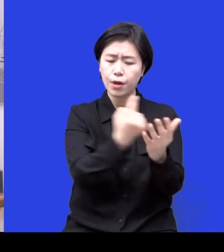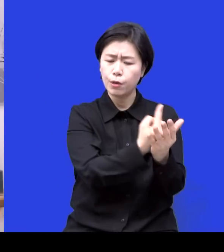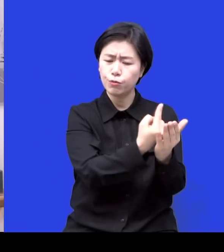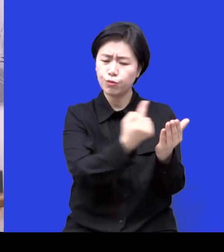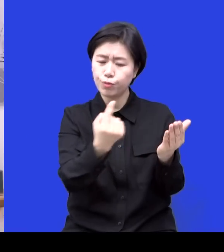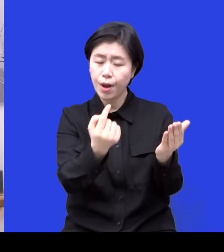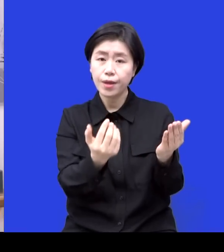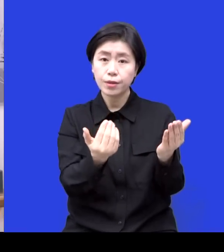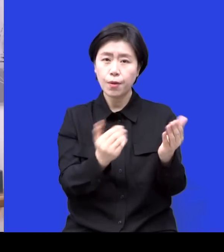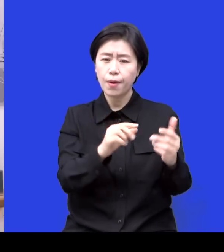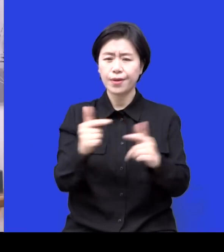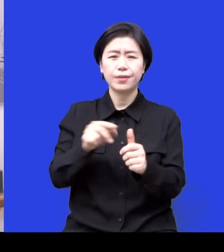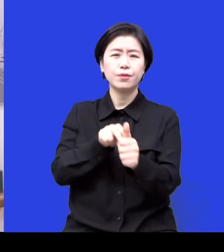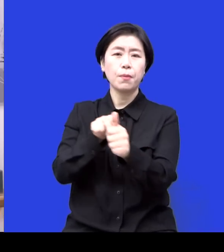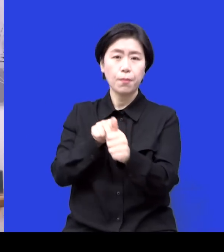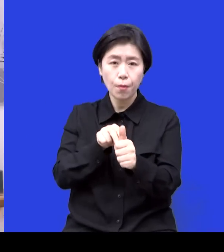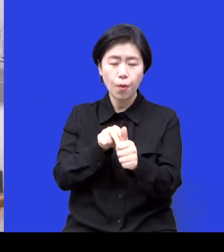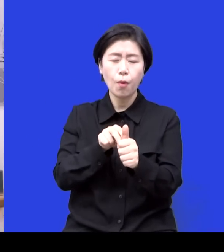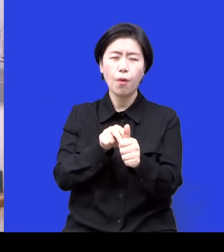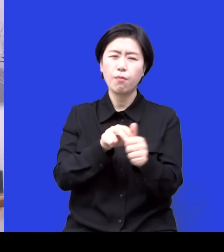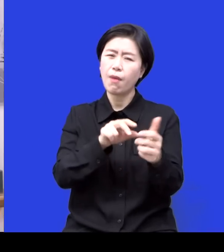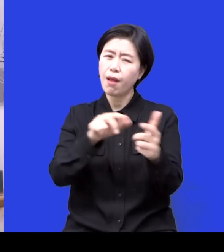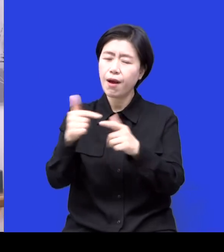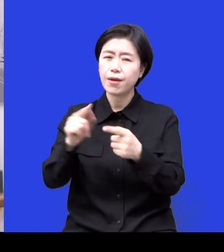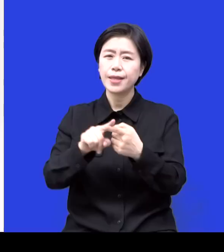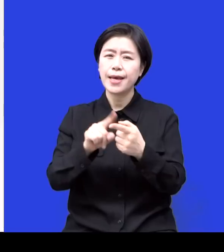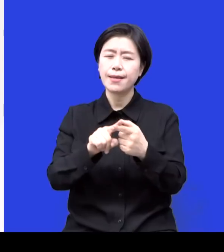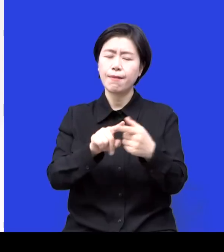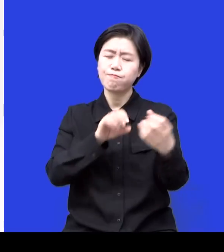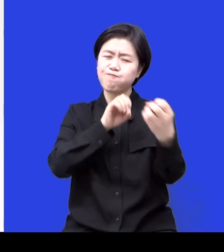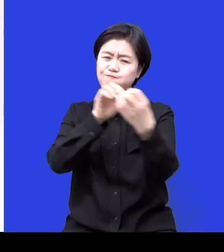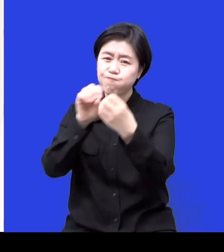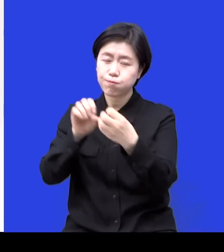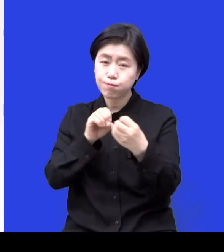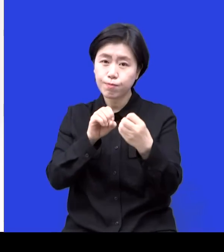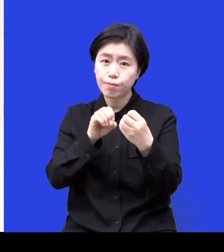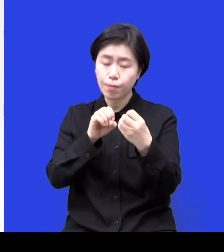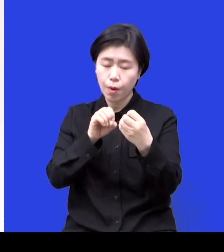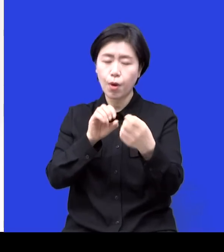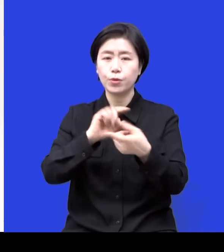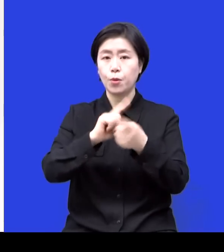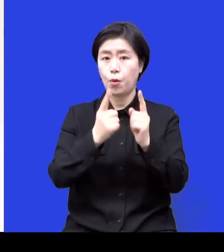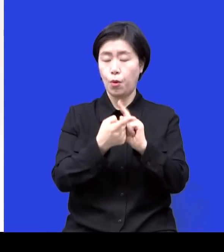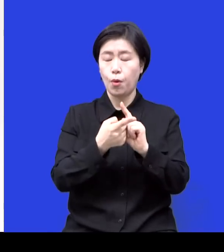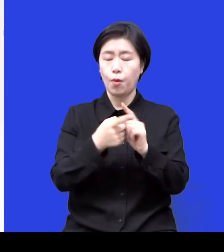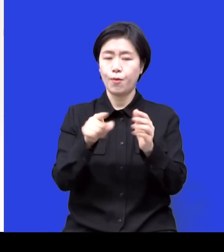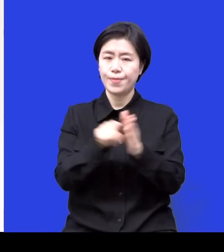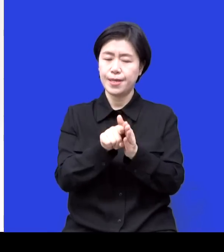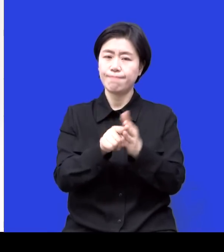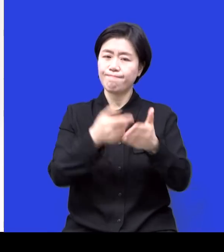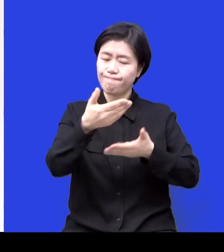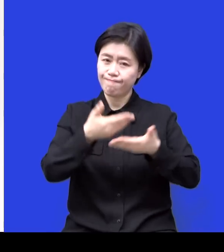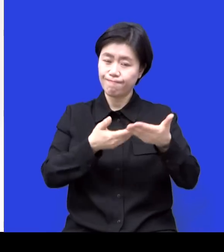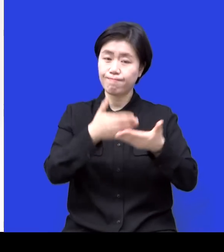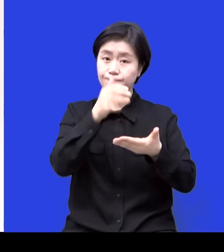것들이나 또 이런저런 얘기를 하면서 서로 신뢰를 많이 쌓아가거든요 그러다 보면 아이들이 또 마음의 문을 열기도 하고 그래서